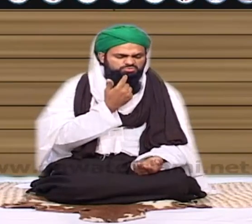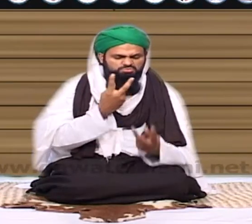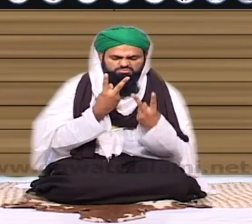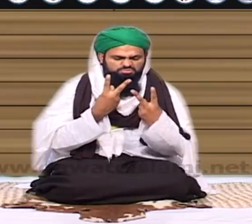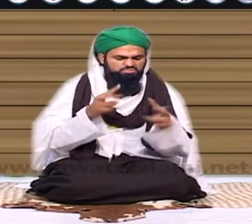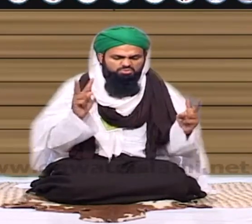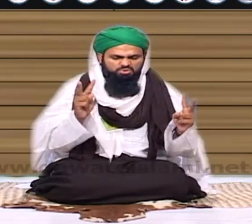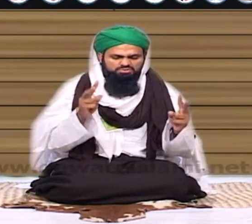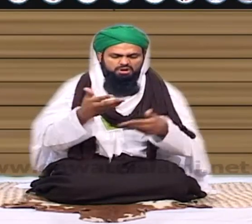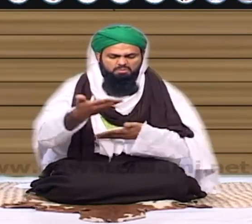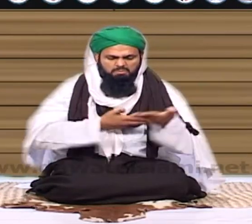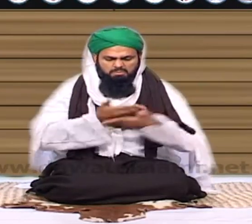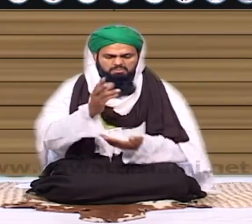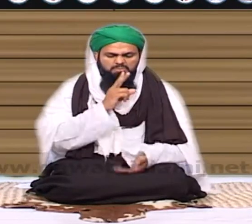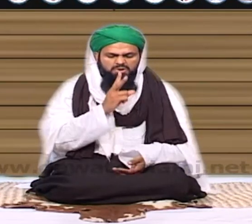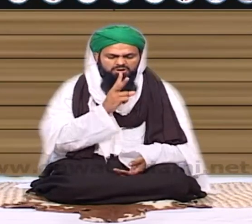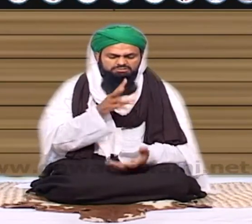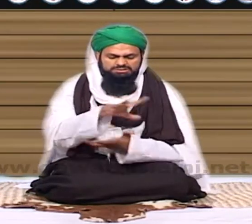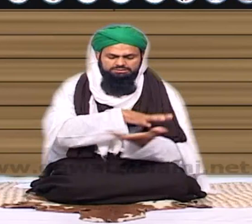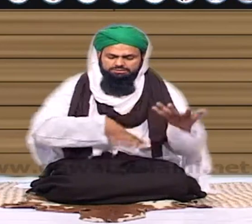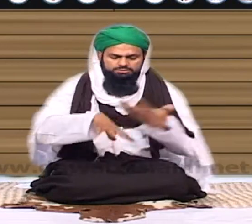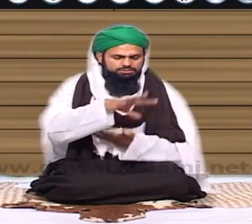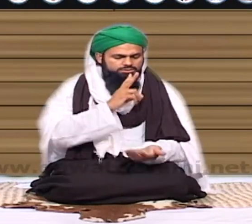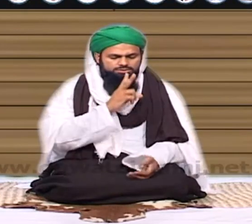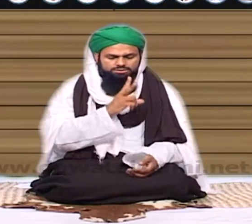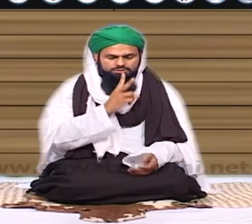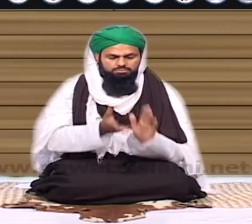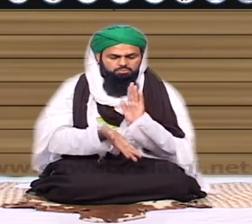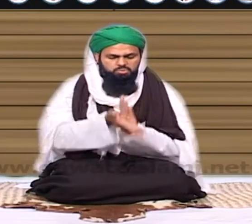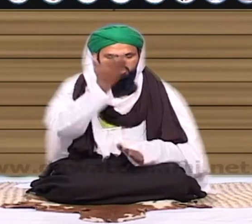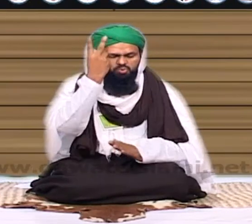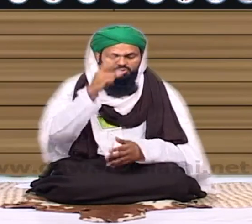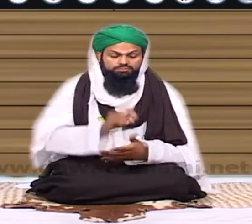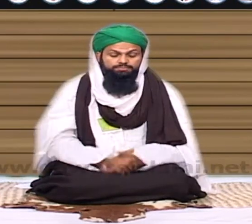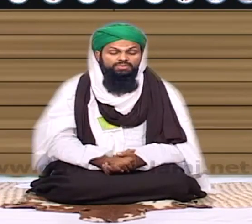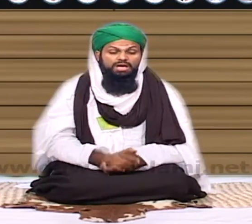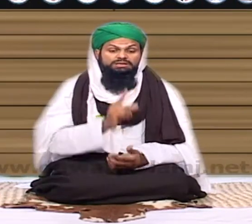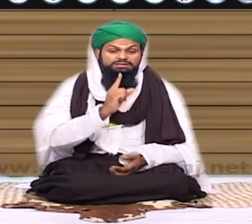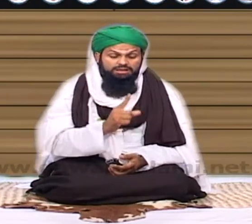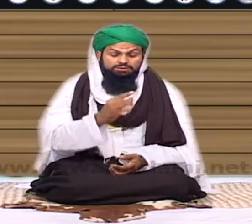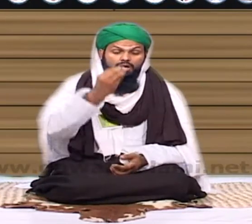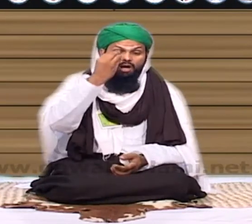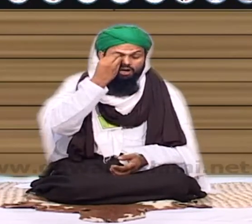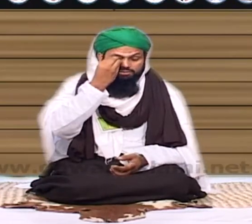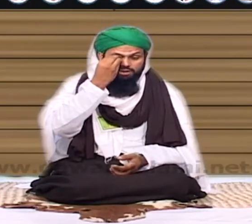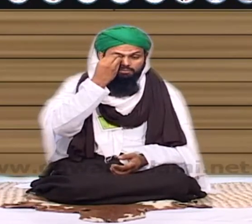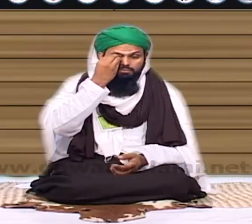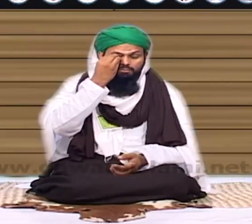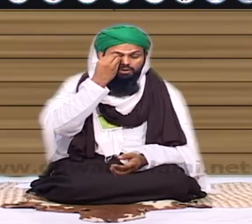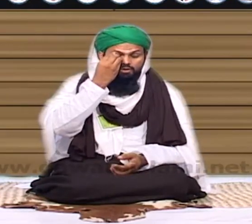اس قدر ہمارے ہم جھوٹ کی ملانت ہوتی ہے کہ توبہ تو حالانکہ سکچی قسمیں بھی کھانا منع